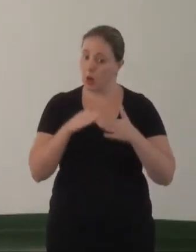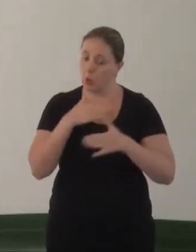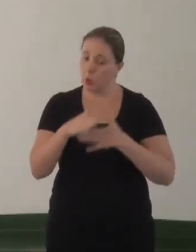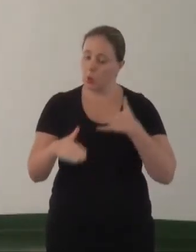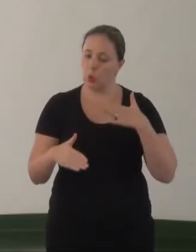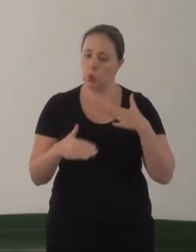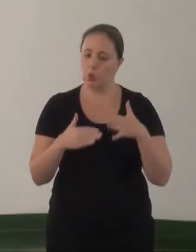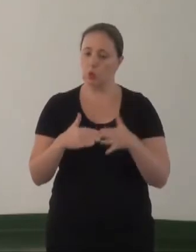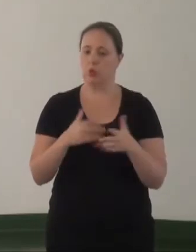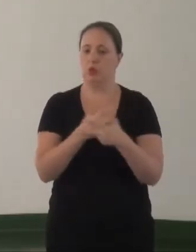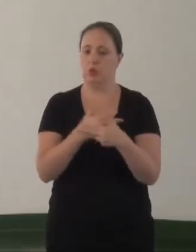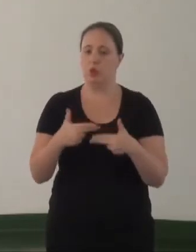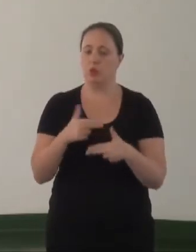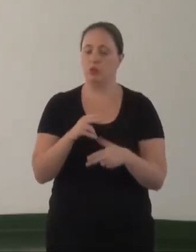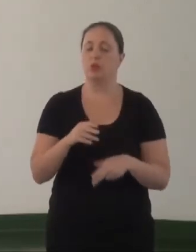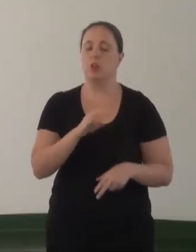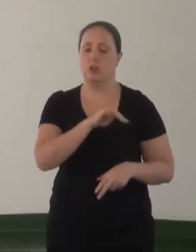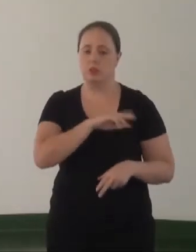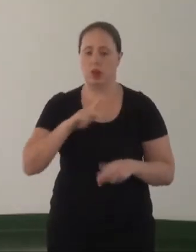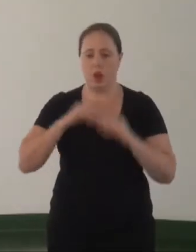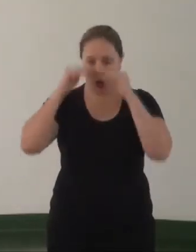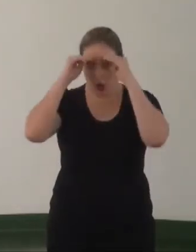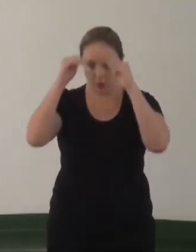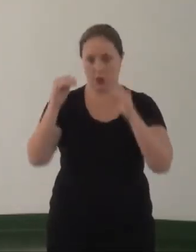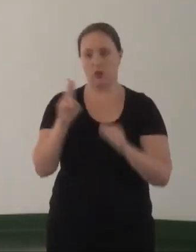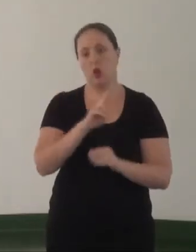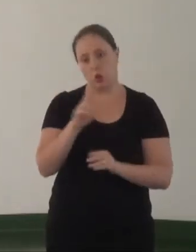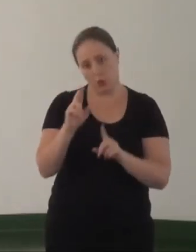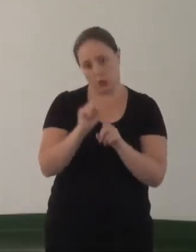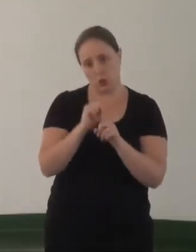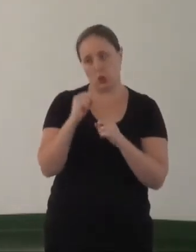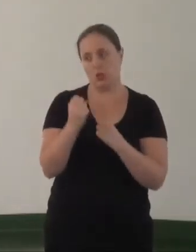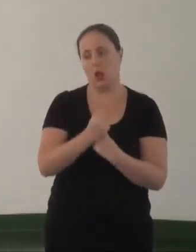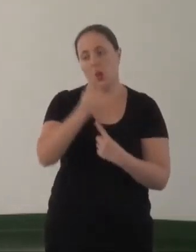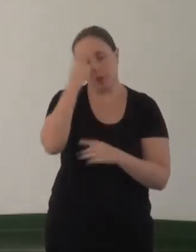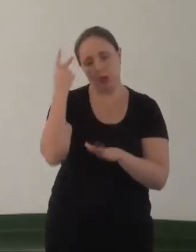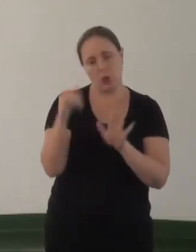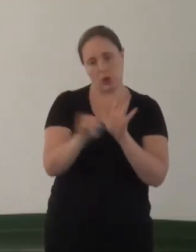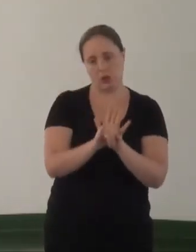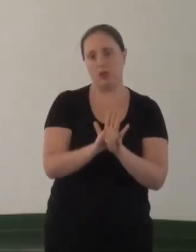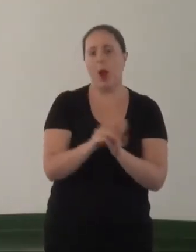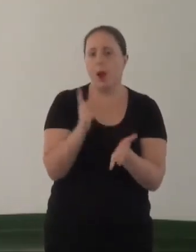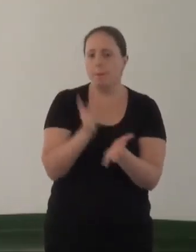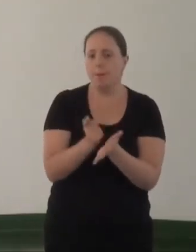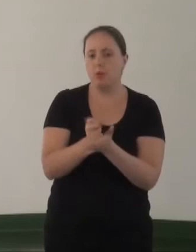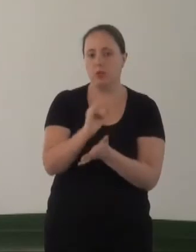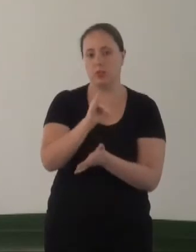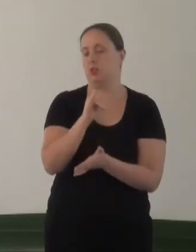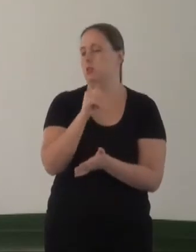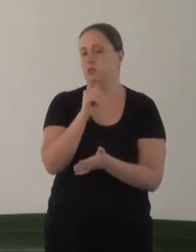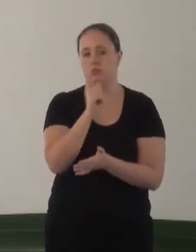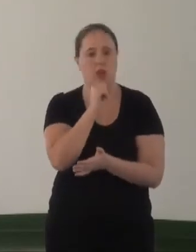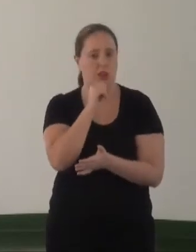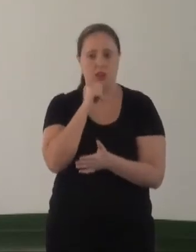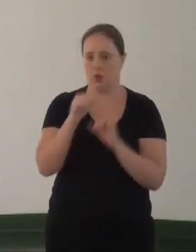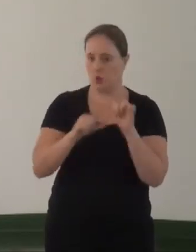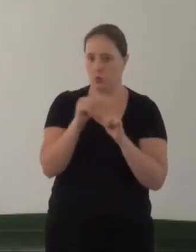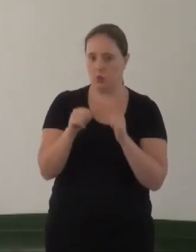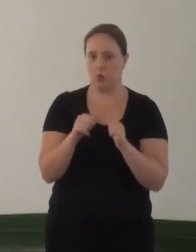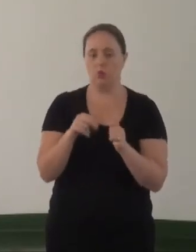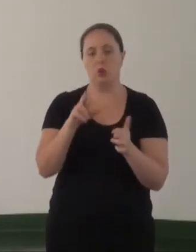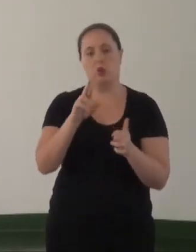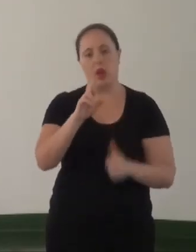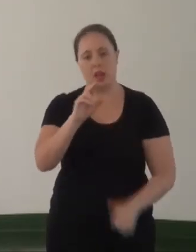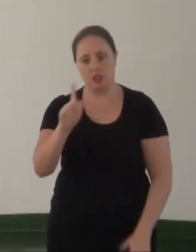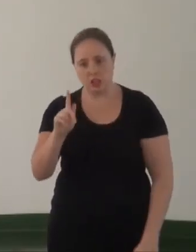normativa do Ministério Público, se respeite o nome social das pessoas com identidade, mesmo que não tenha mudado ainda, conseguido mudar o registro do